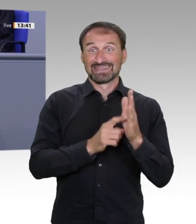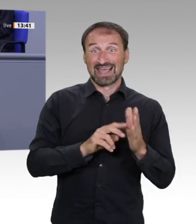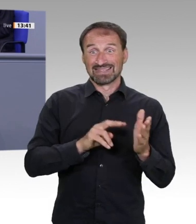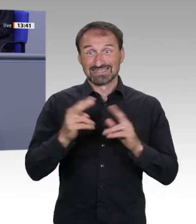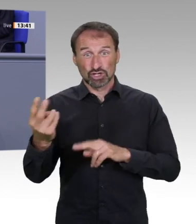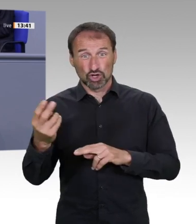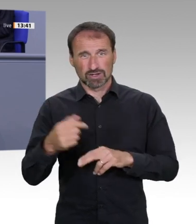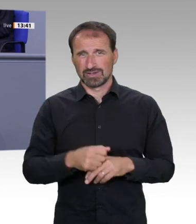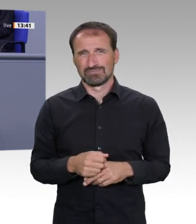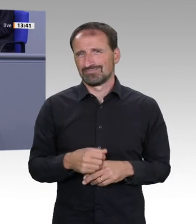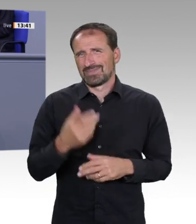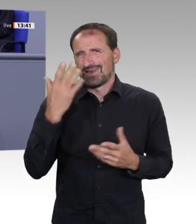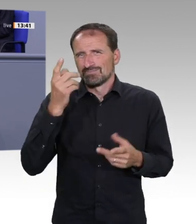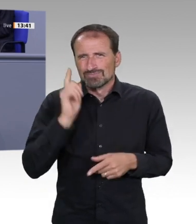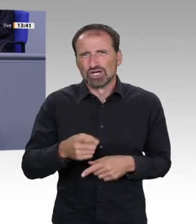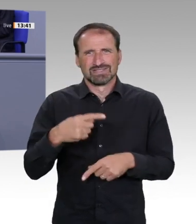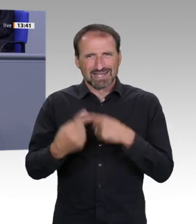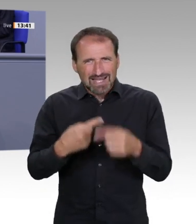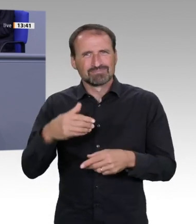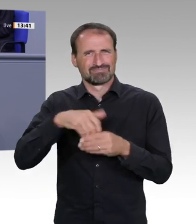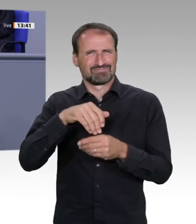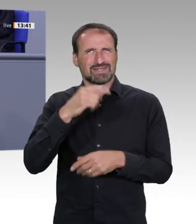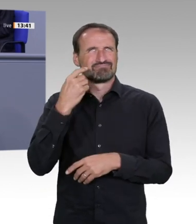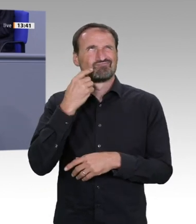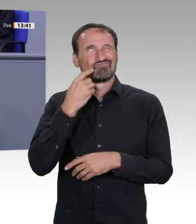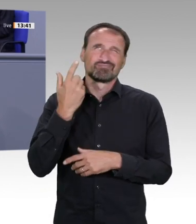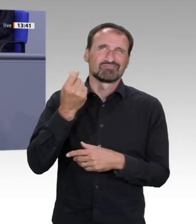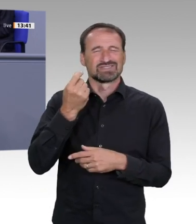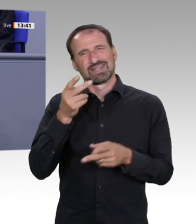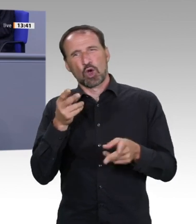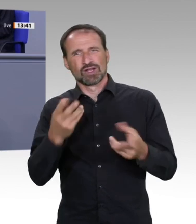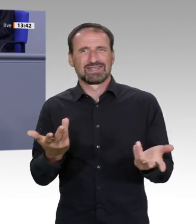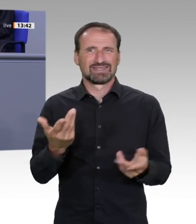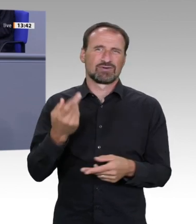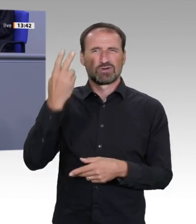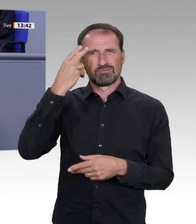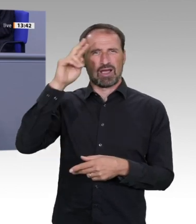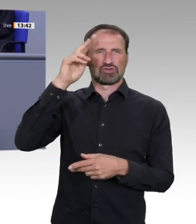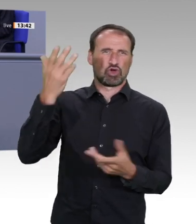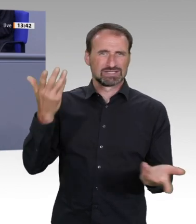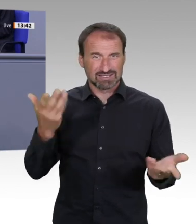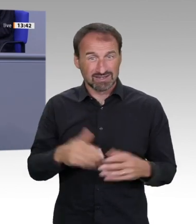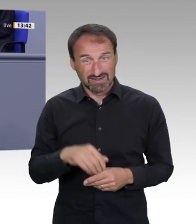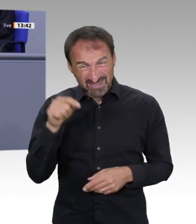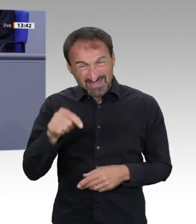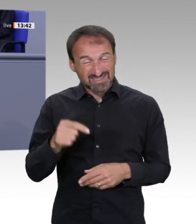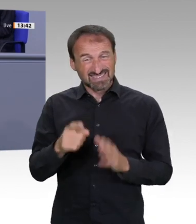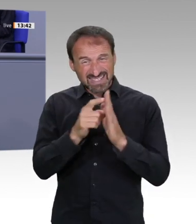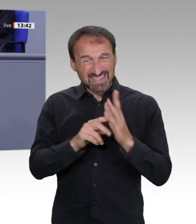Souveränität des Staates ist in weiter Ferne. Diesen Trend müssen wir dringend umkehren, meine Damen und Herren. Die